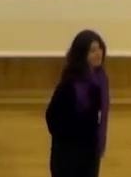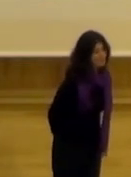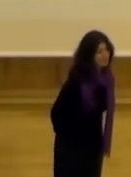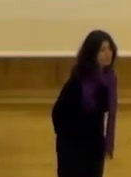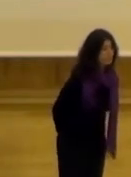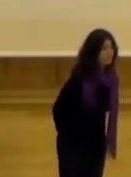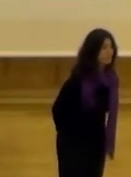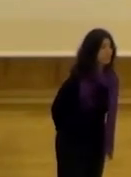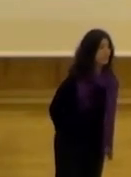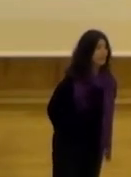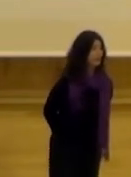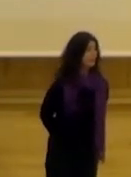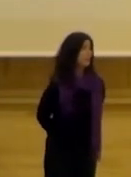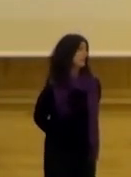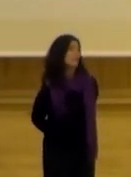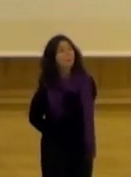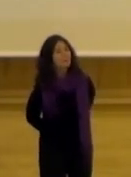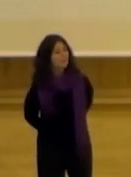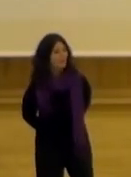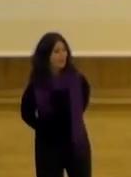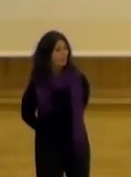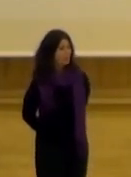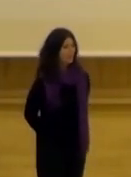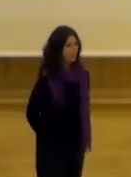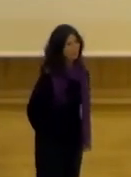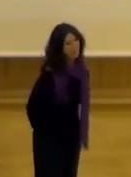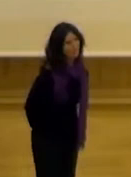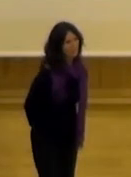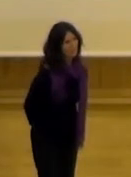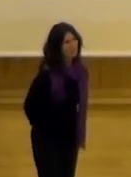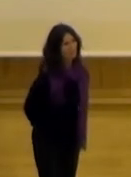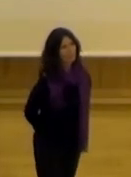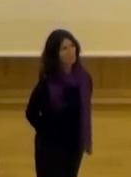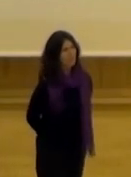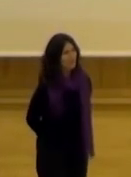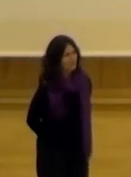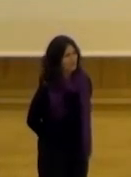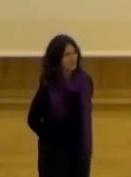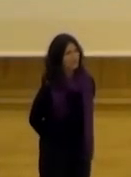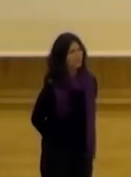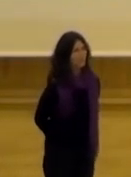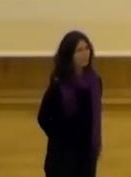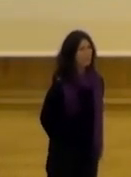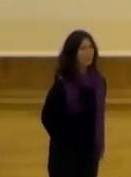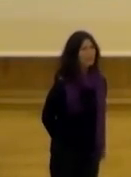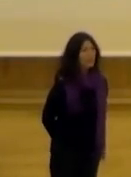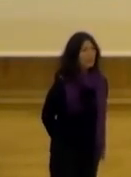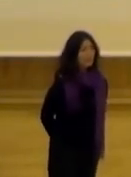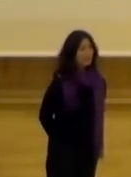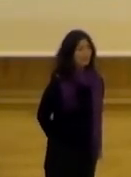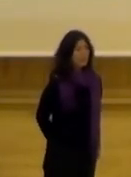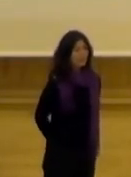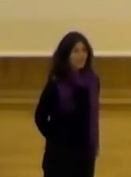Hola, gracias a todos a que estaba comentando Raquel Cruz que es un momento que queríamos de estudiar en la ciudad